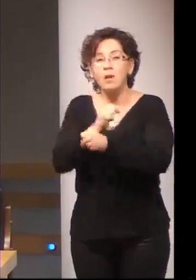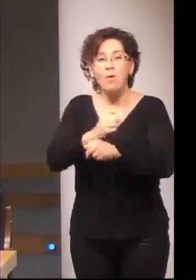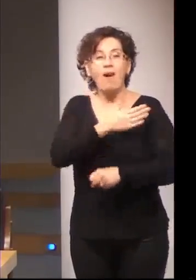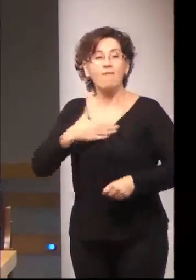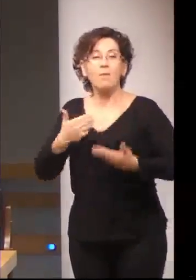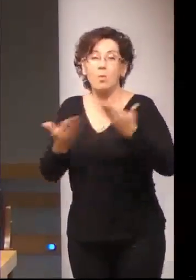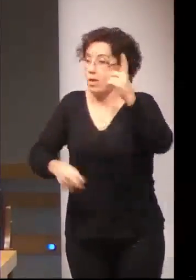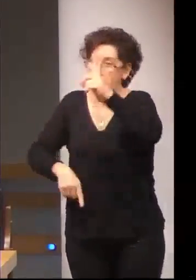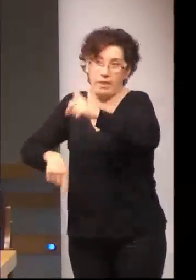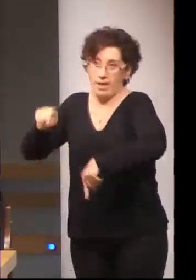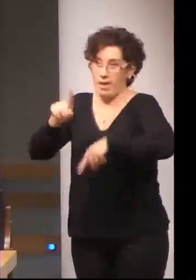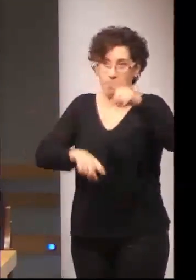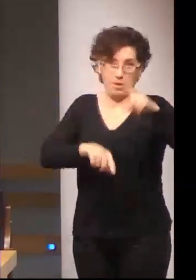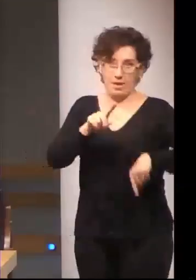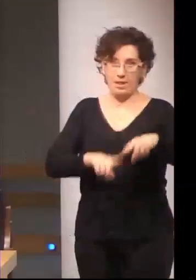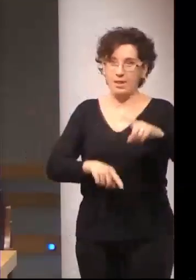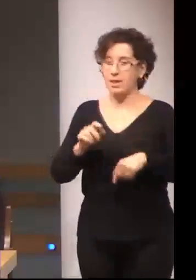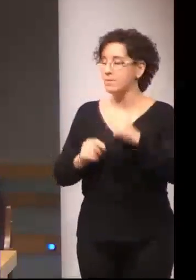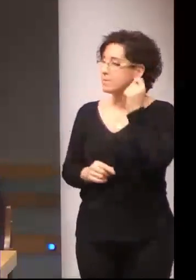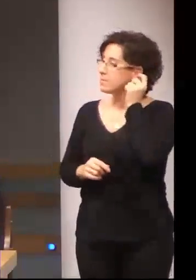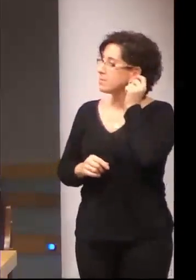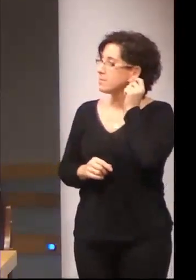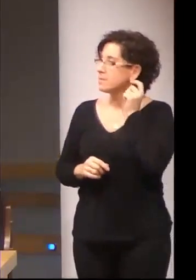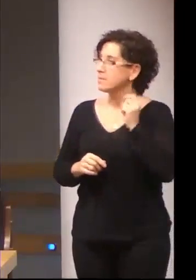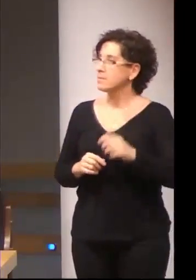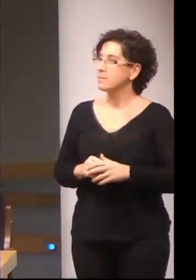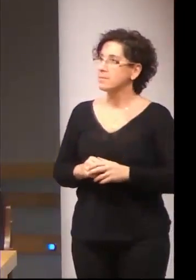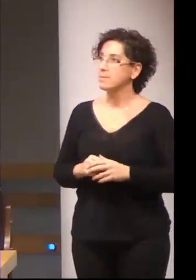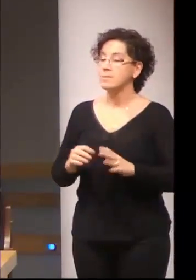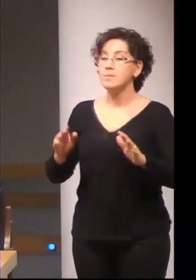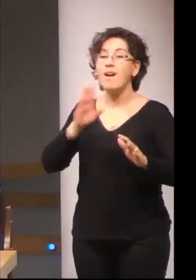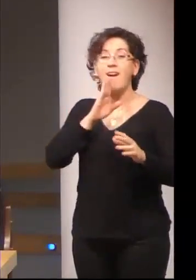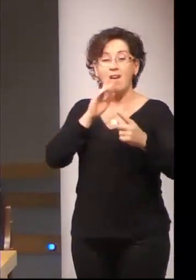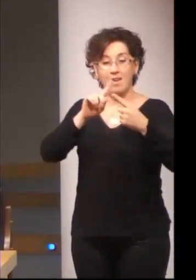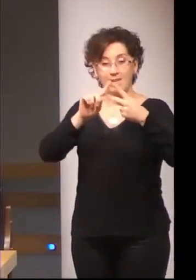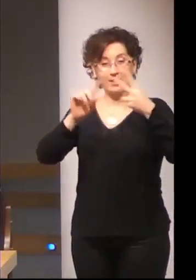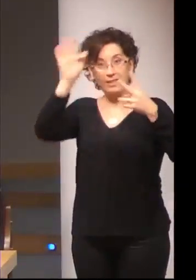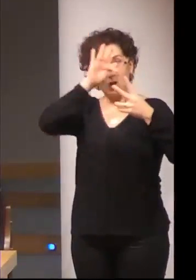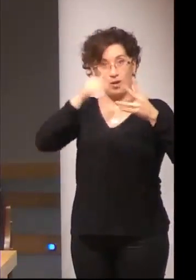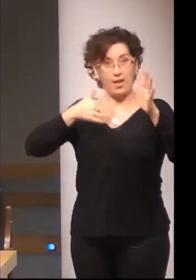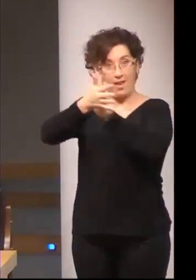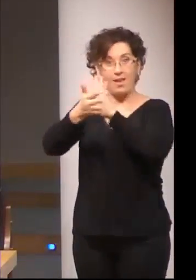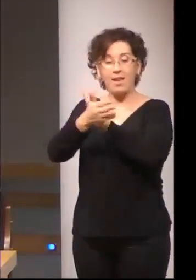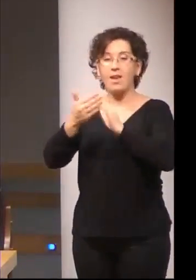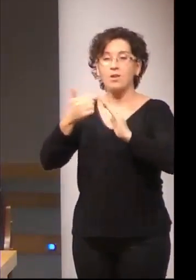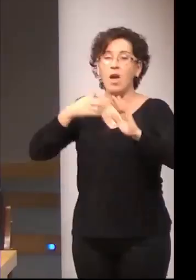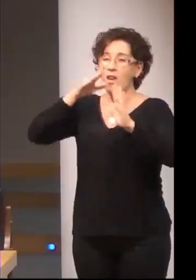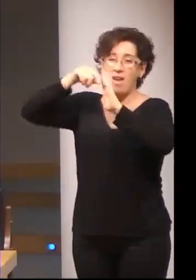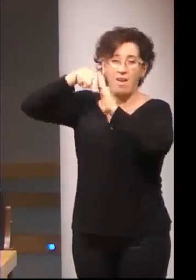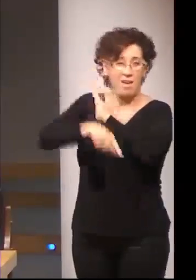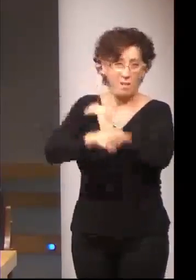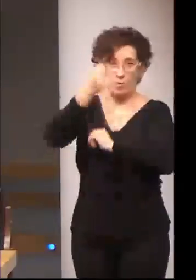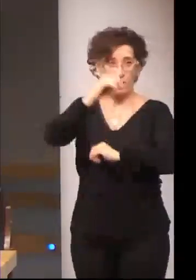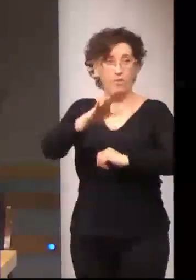no me voy a detener en el análisis inferencial de las hipótesis porque tanto la primera como la tercera como la